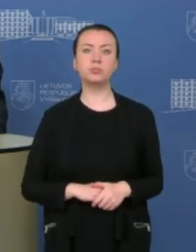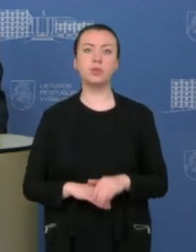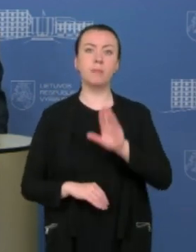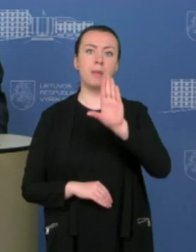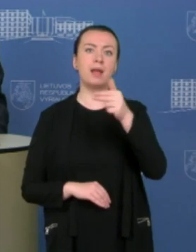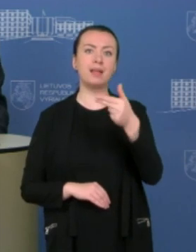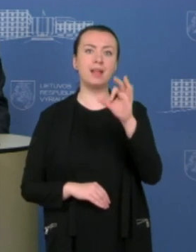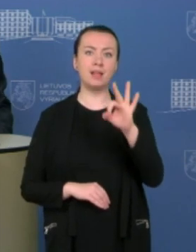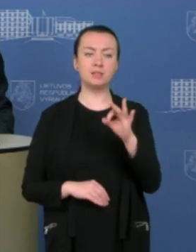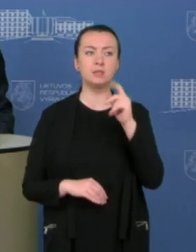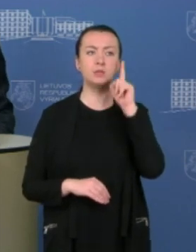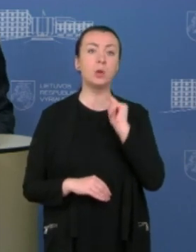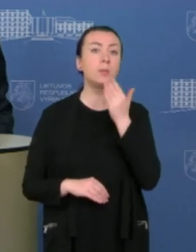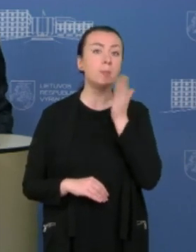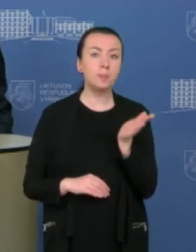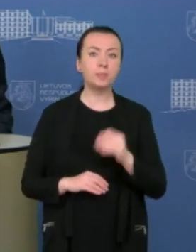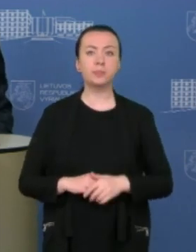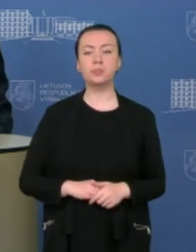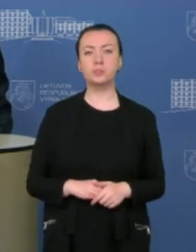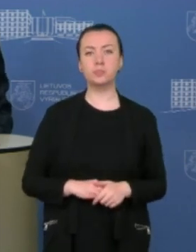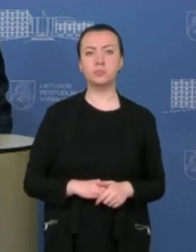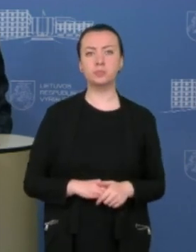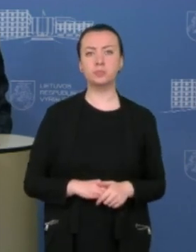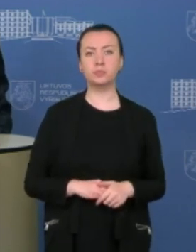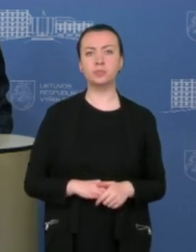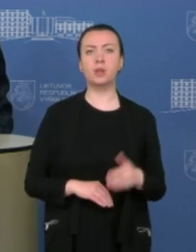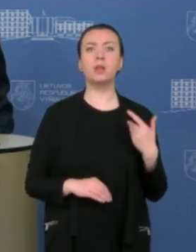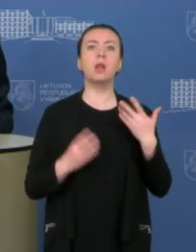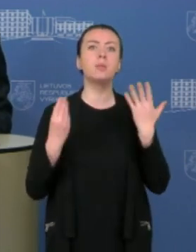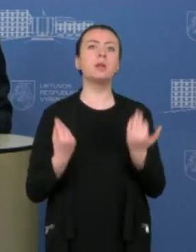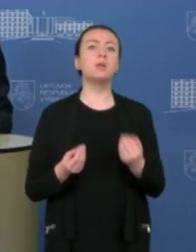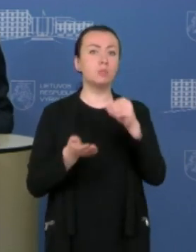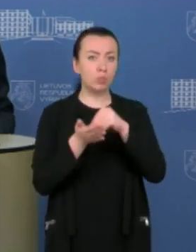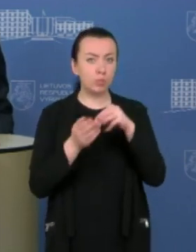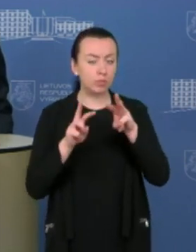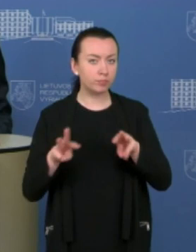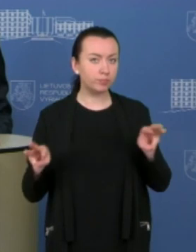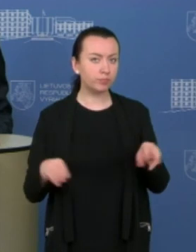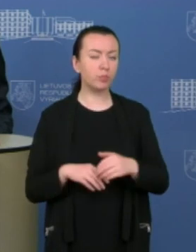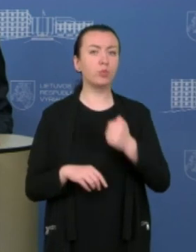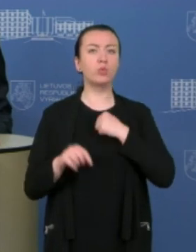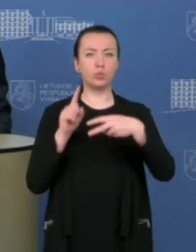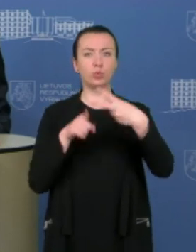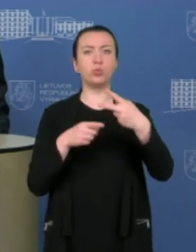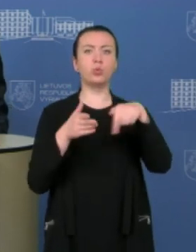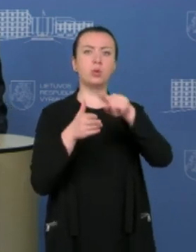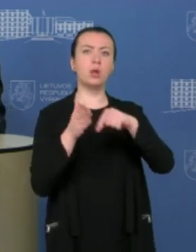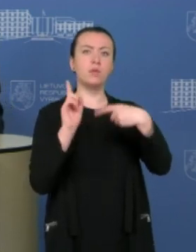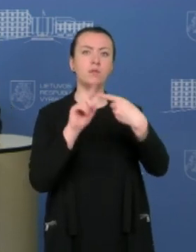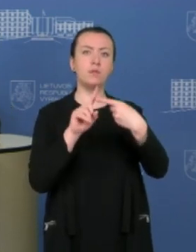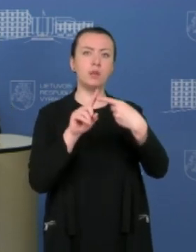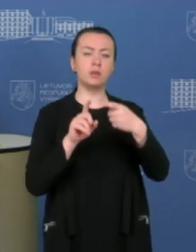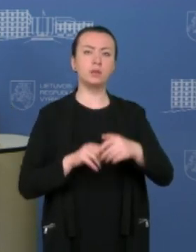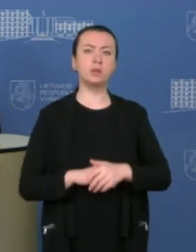BNS Ramūnas Jakubauskas Sveiki dar kartą, turiu keletą klausimų, vienas